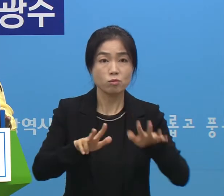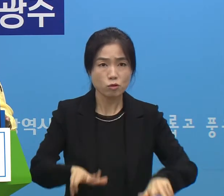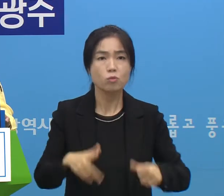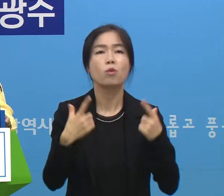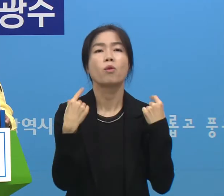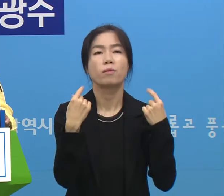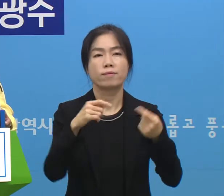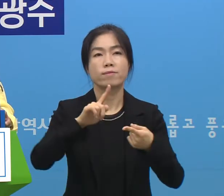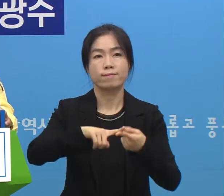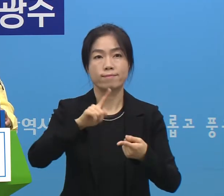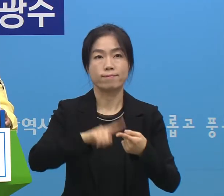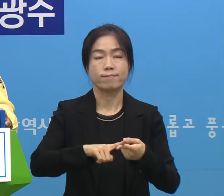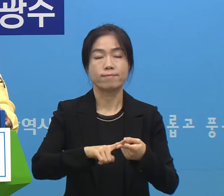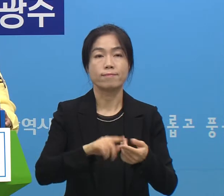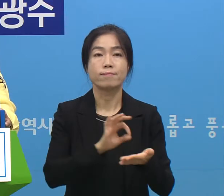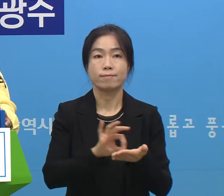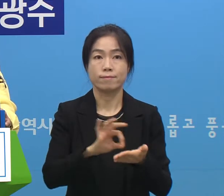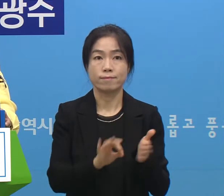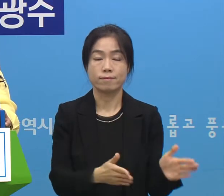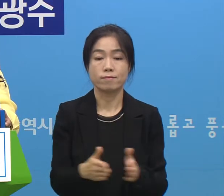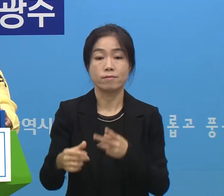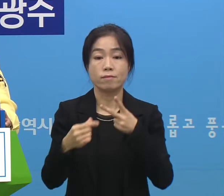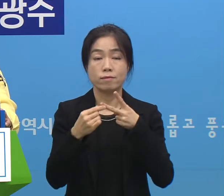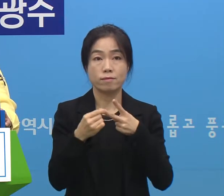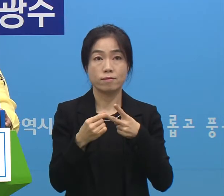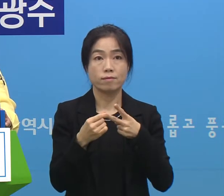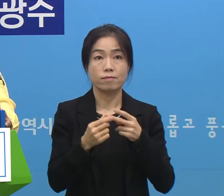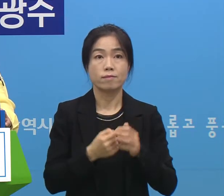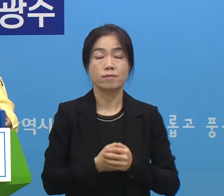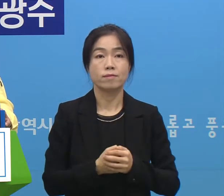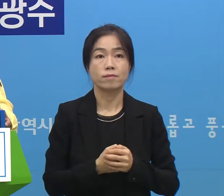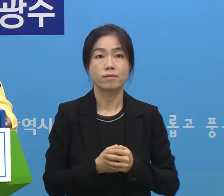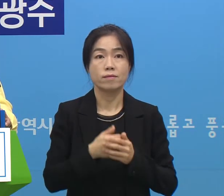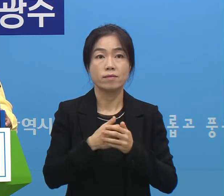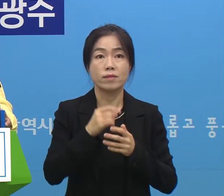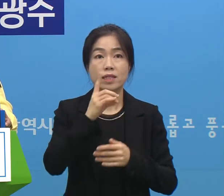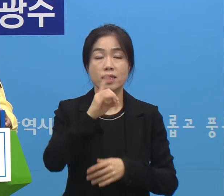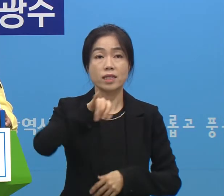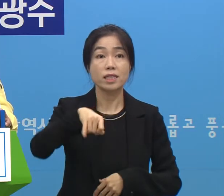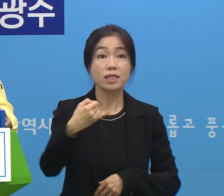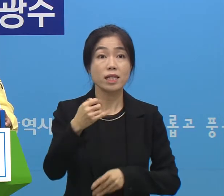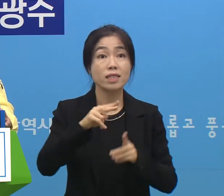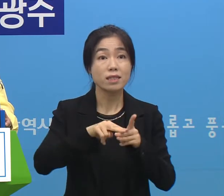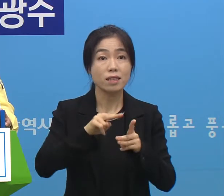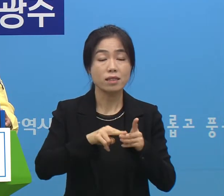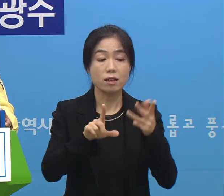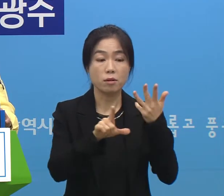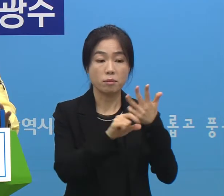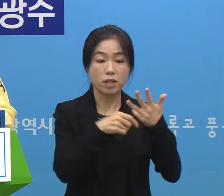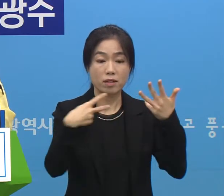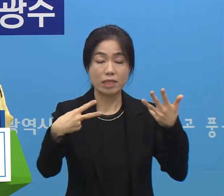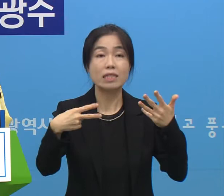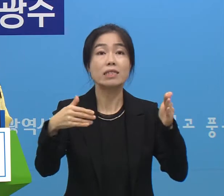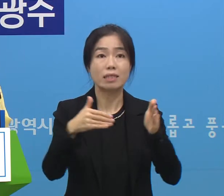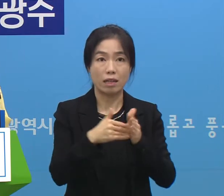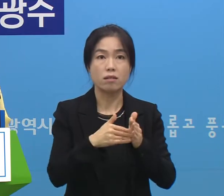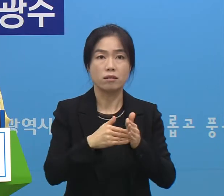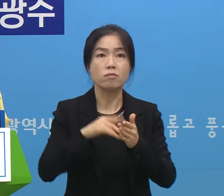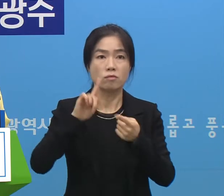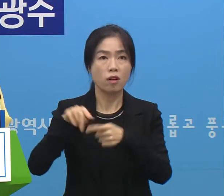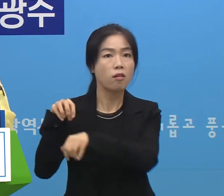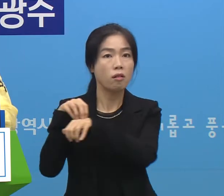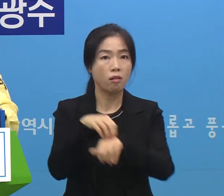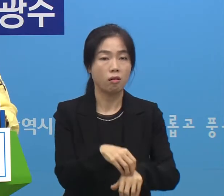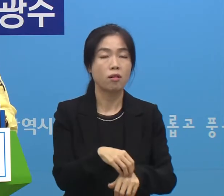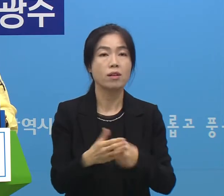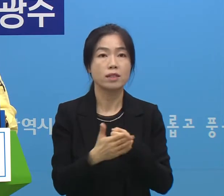기준으로 적용이 되겠습니다 다음 두 번째로 김대중 컨벤센터도 8월 2일까지 기존 행정조치가 유지되기 때문에